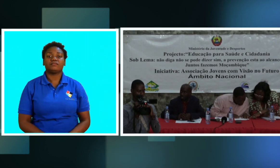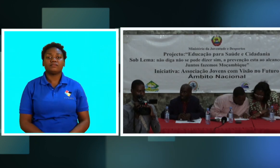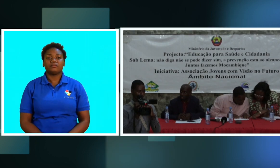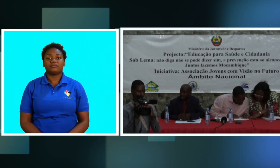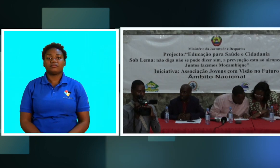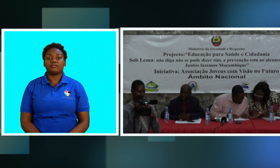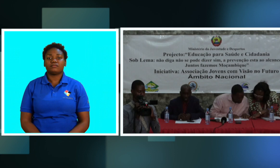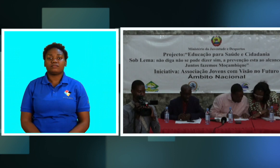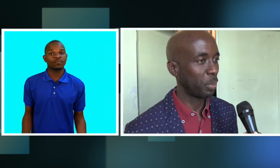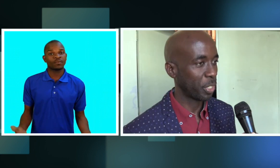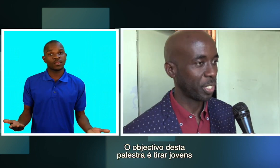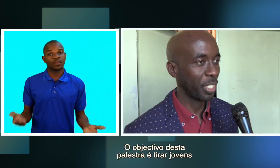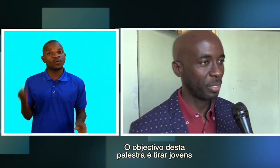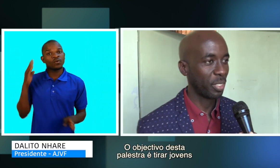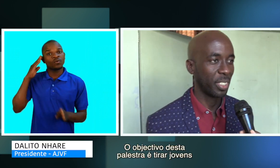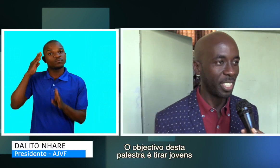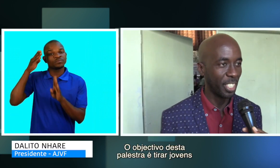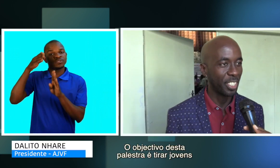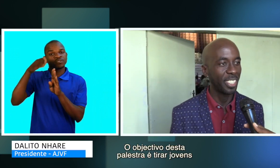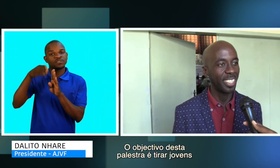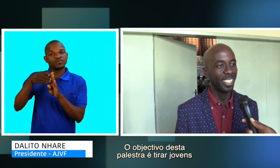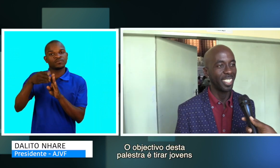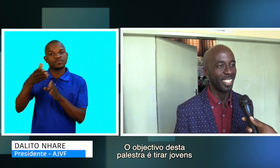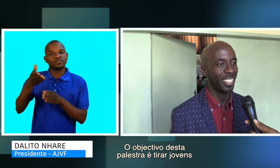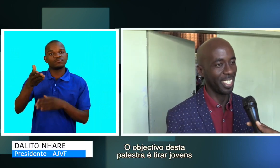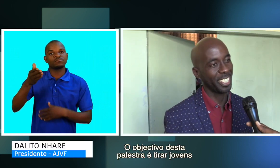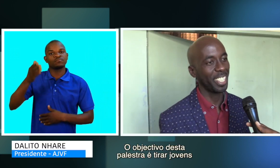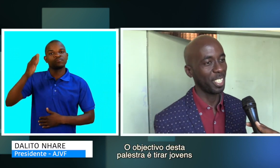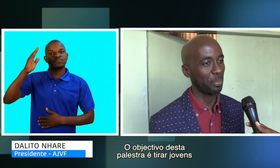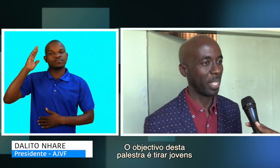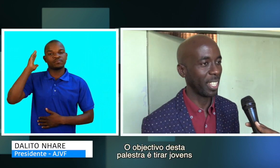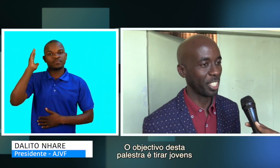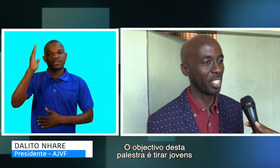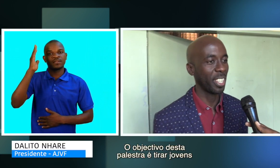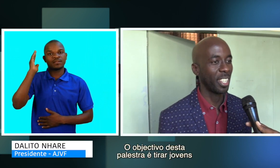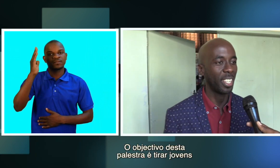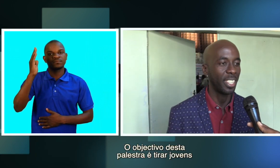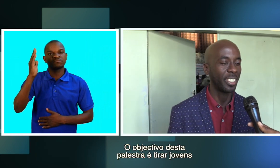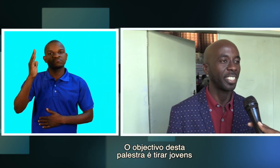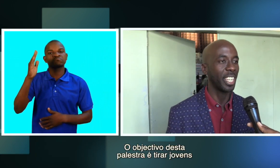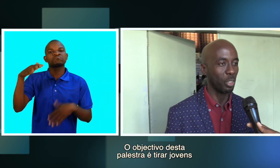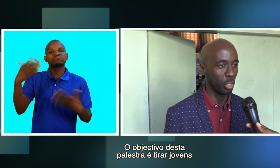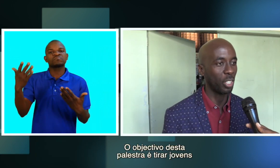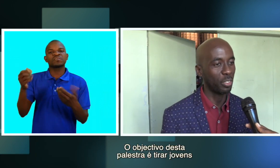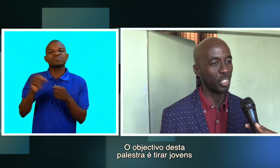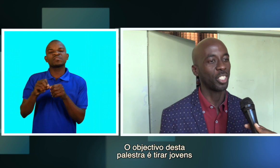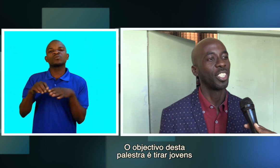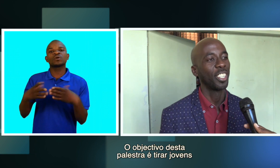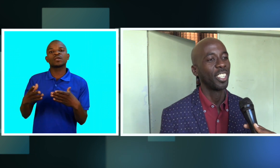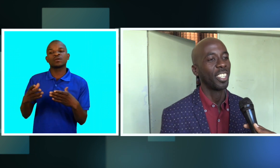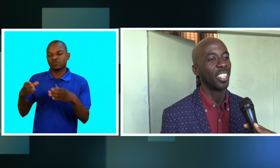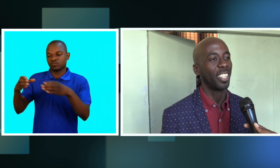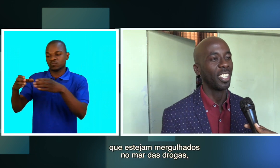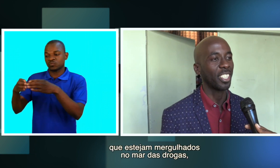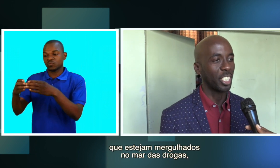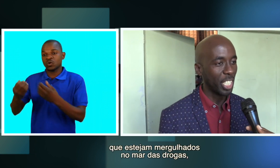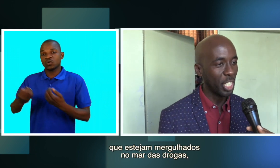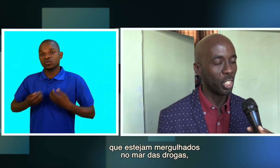das drogas. O objetivo desta palestra é tirar os jovens que estejam